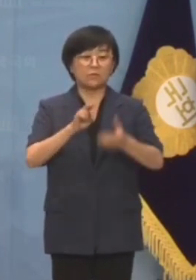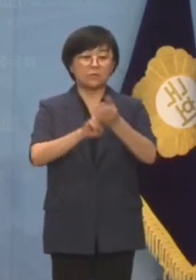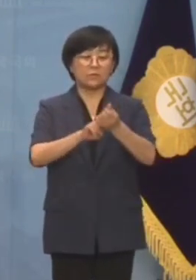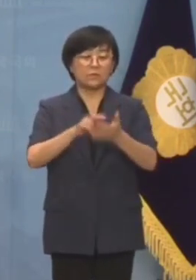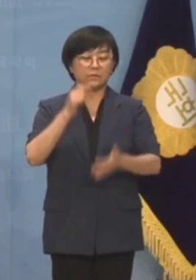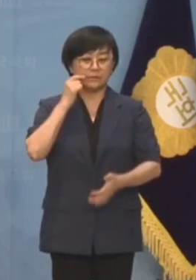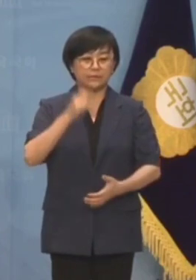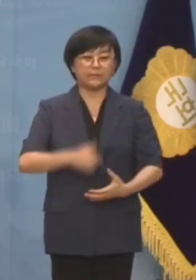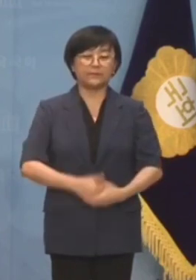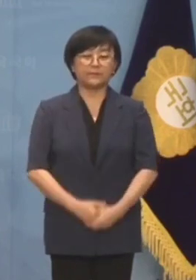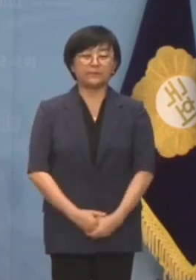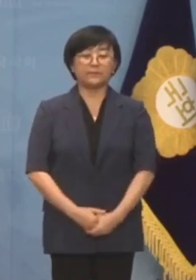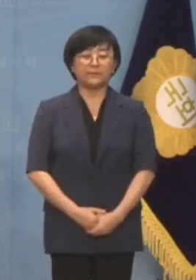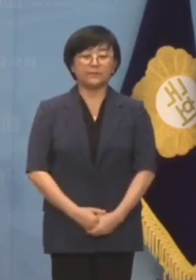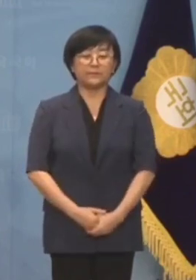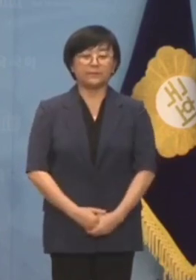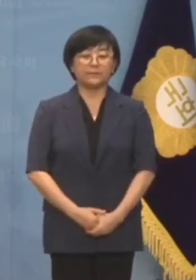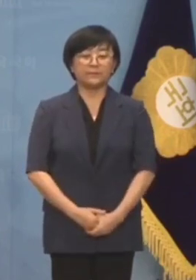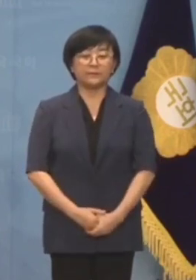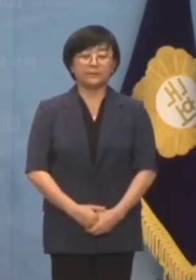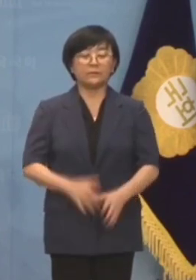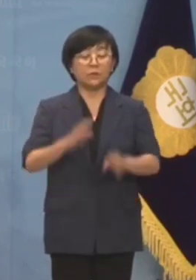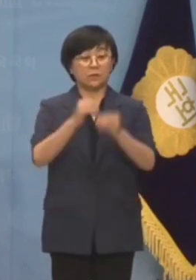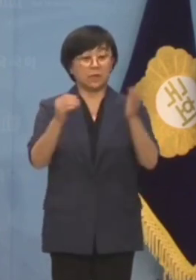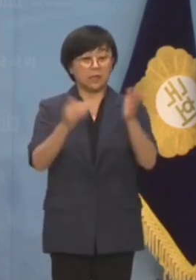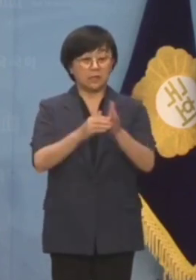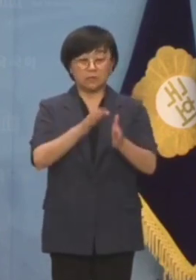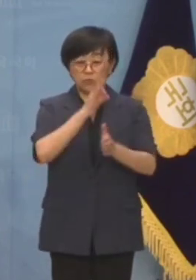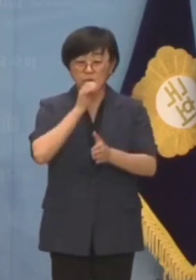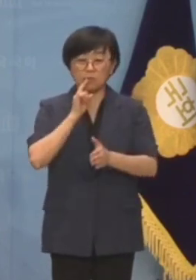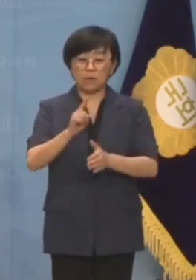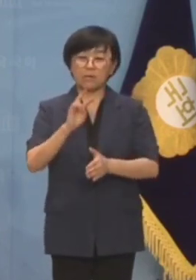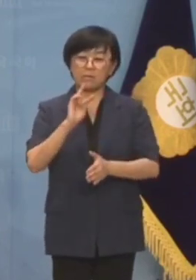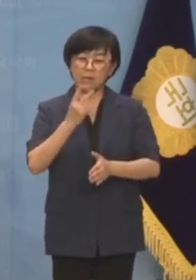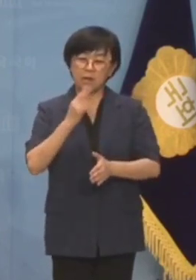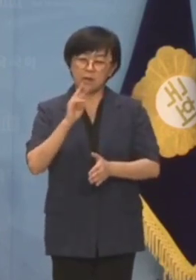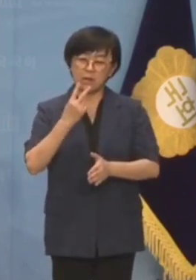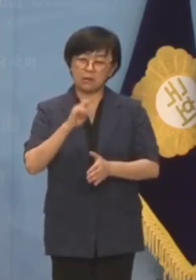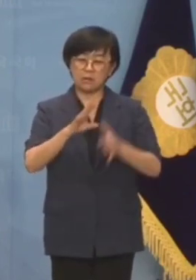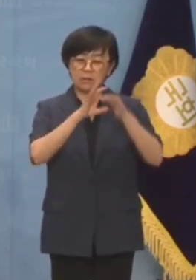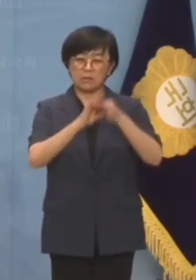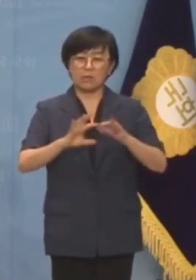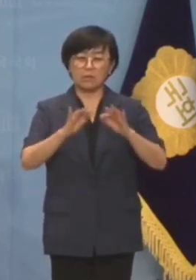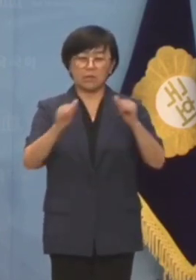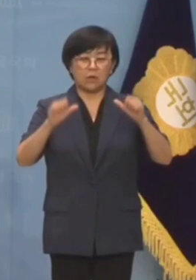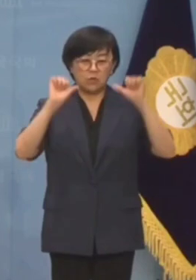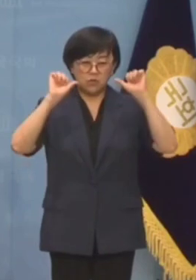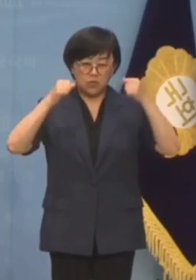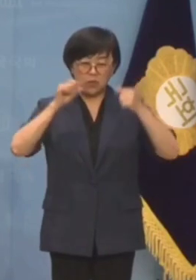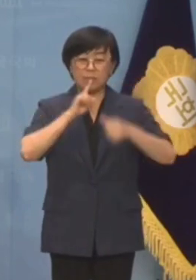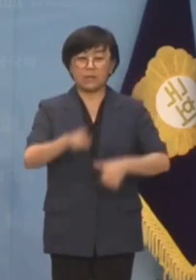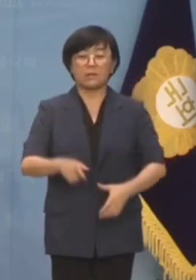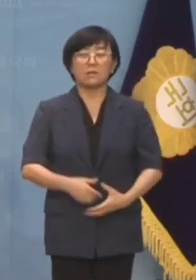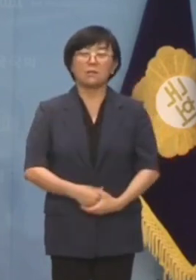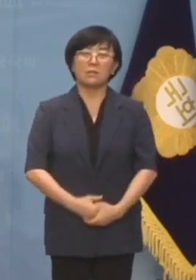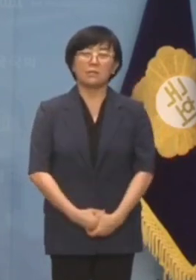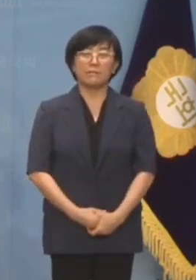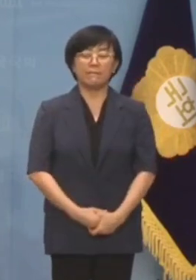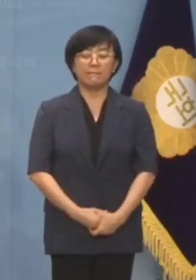수는 없습니다. 대체 언제까지 부끄러운 말 바꾸기를 계속하며 국민을 우롱하려 합니까?